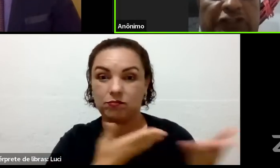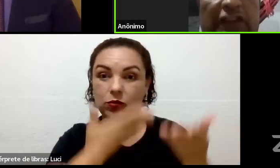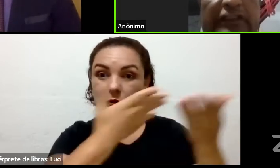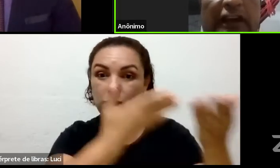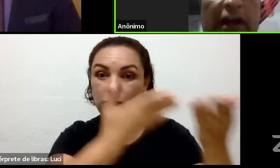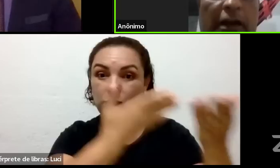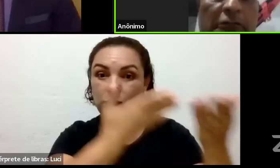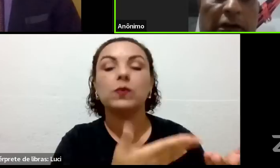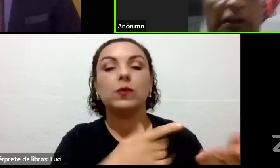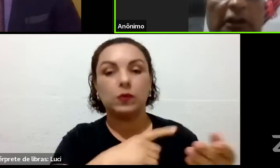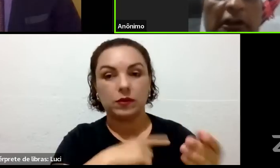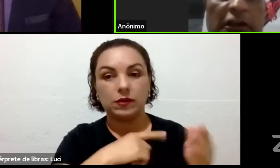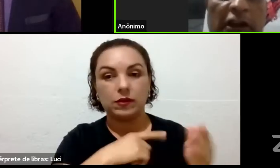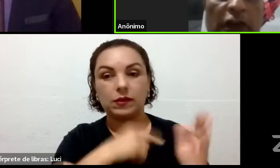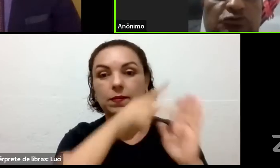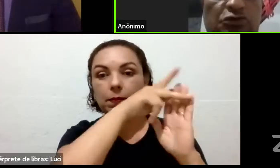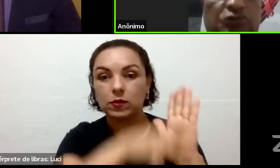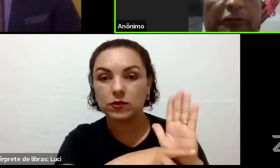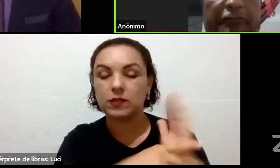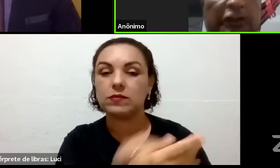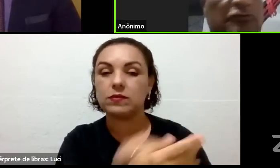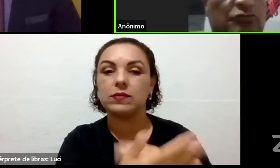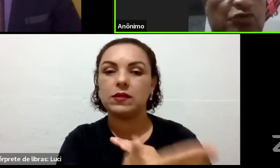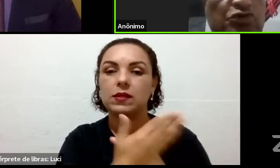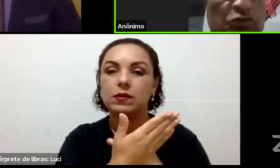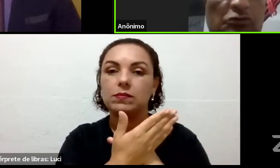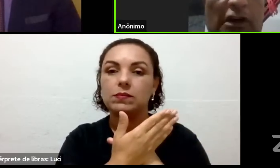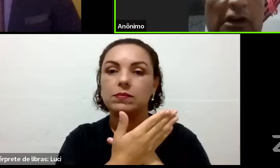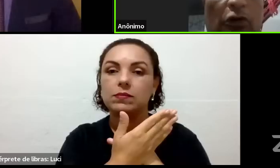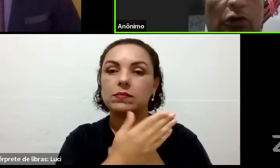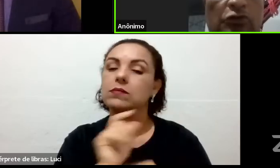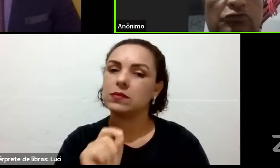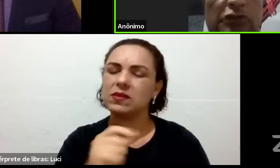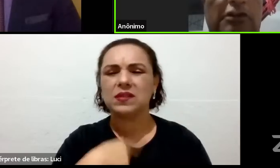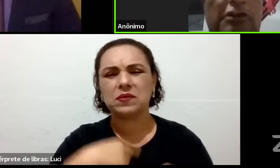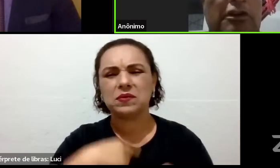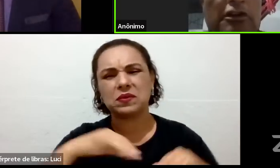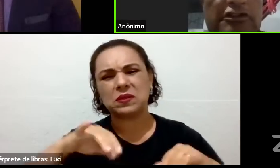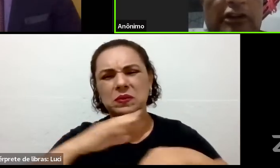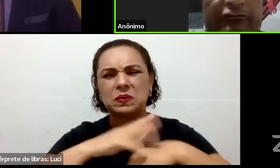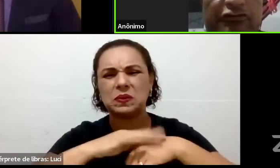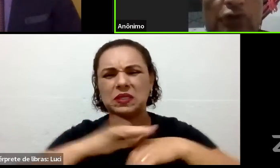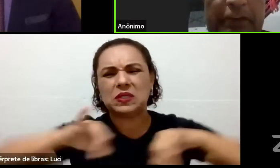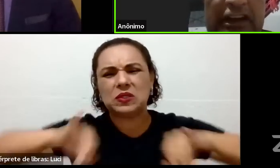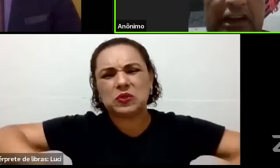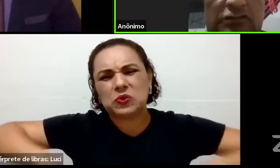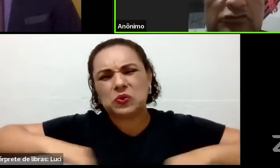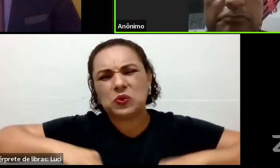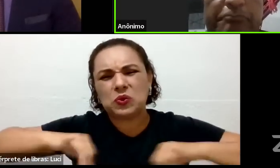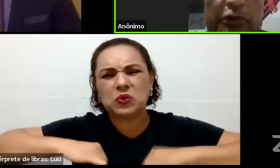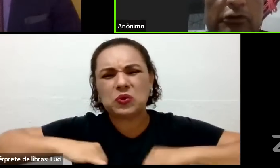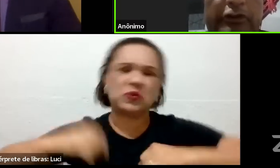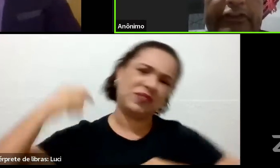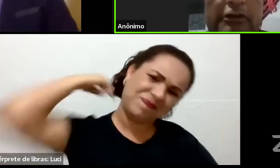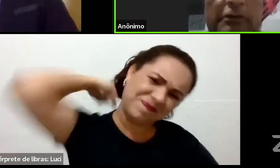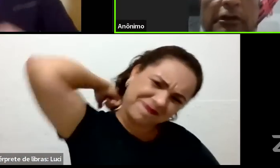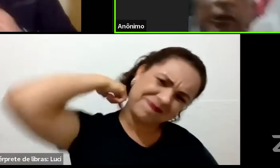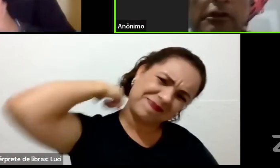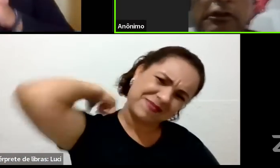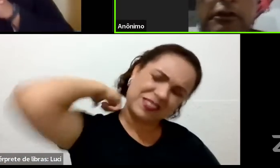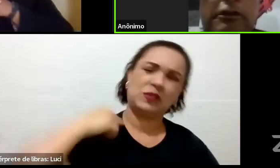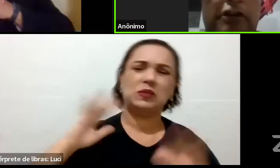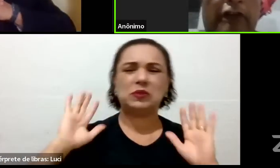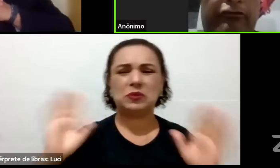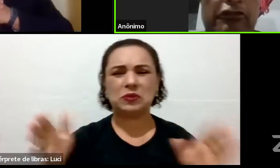o uso dessa água e eu estou sofrendo muito com a coluna, já fui operado de próstata